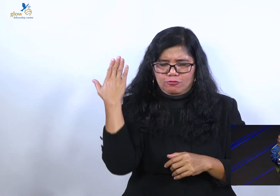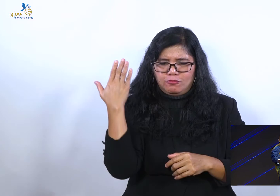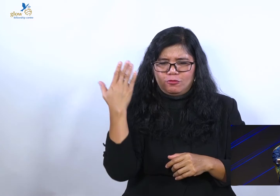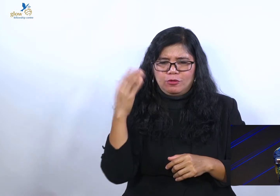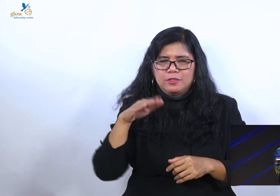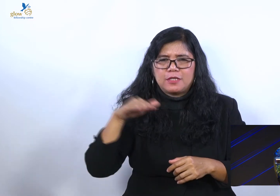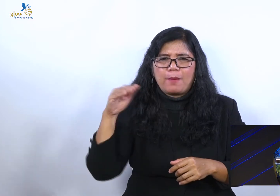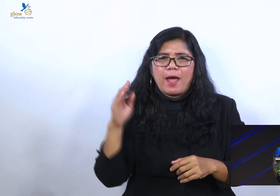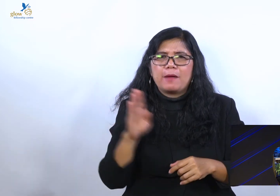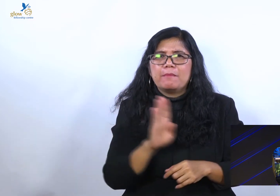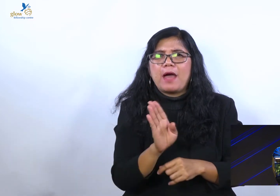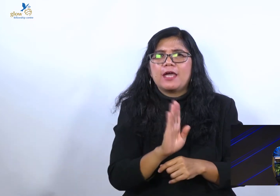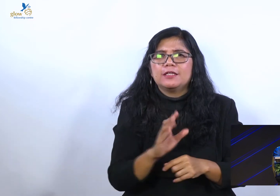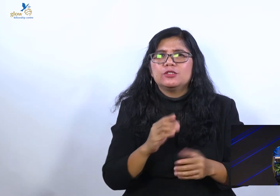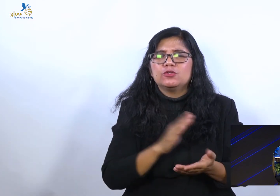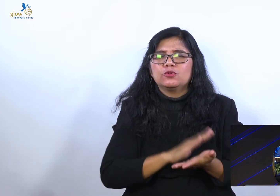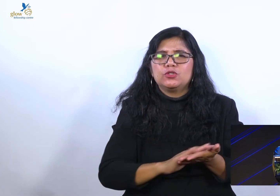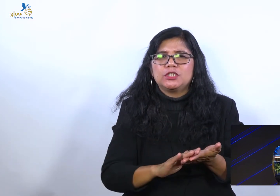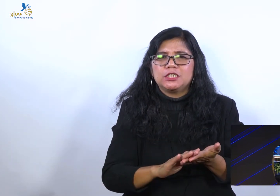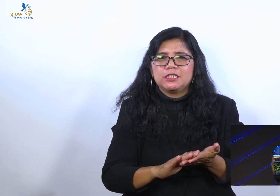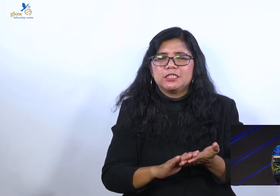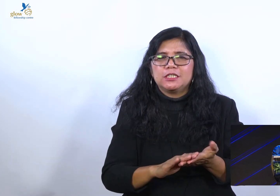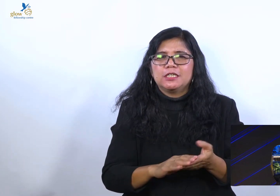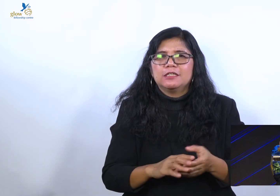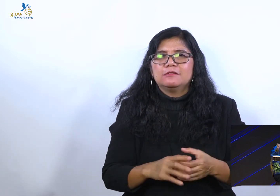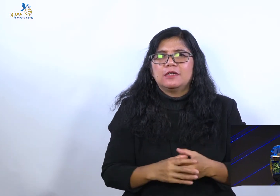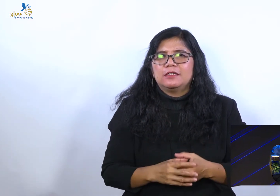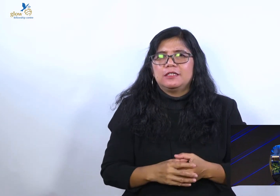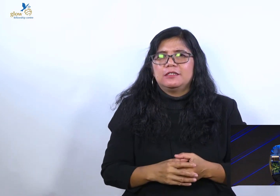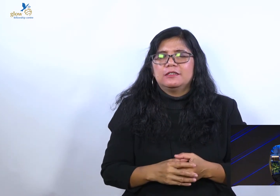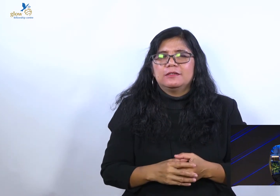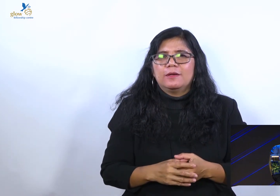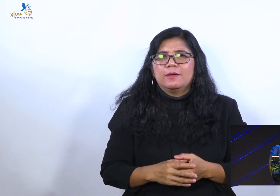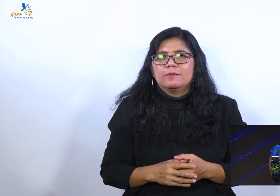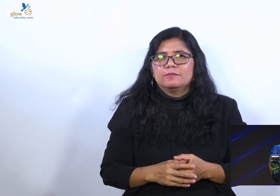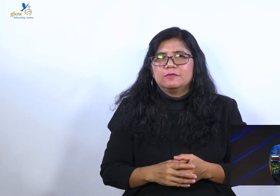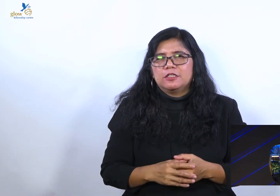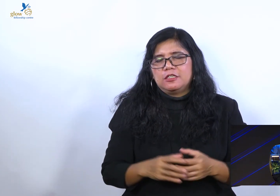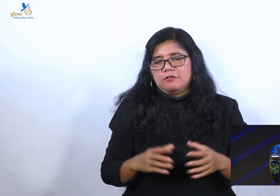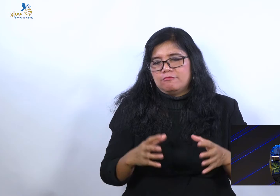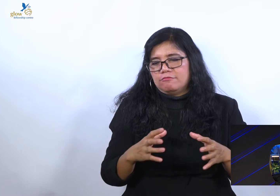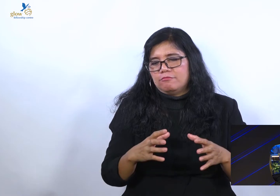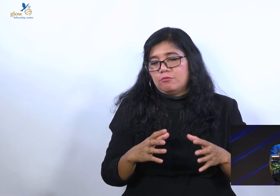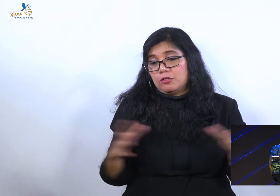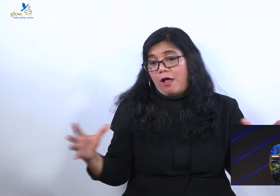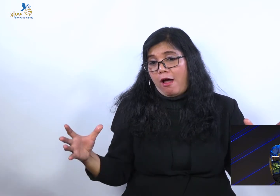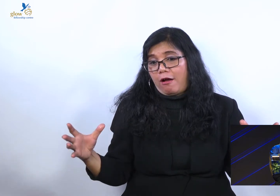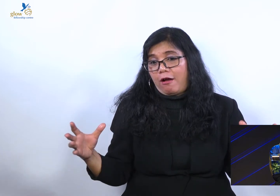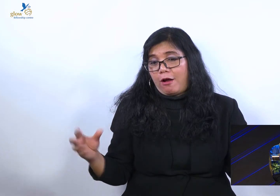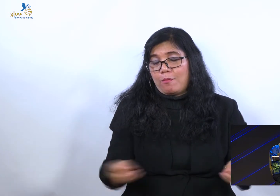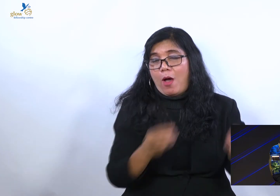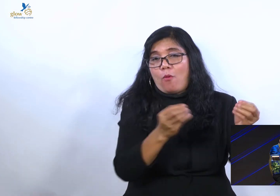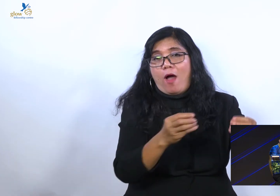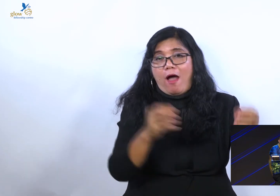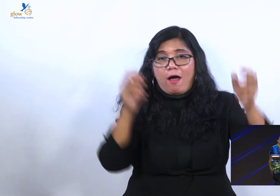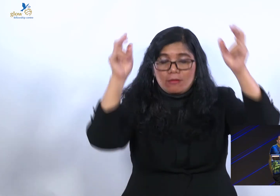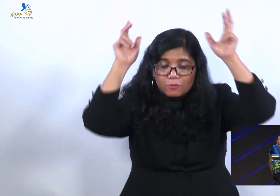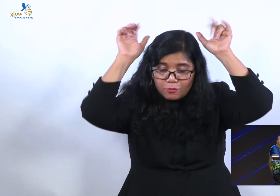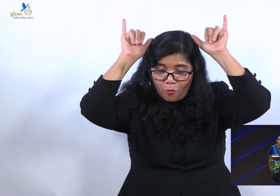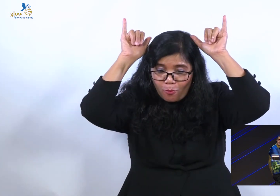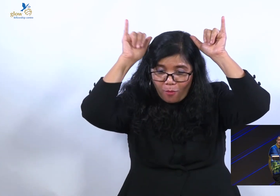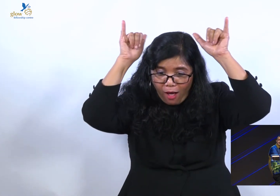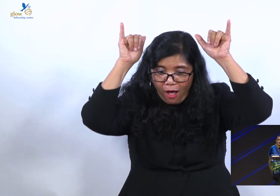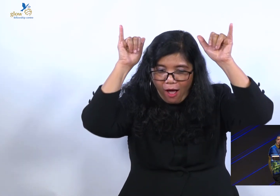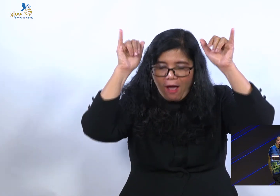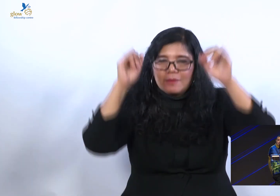Yang dosanya besar, harus membawa kambing domba. Maksud saya, harus membawa lembu sapi. Yang dosanya tidak terlalu besar, bawa kambing